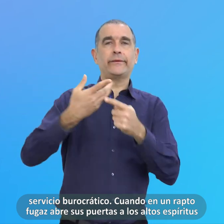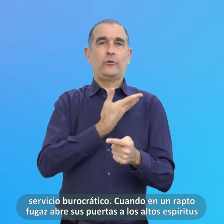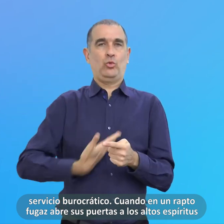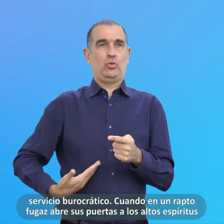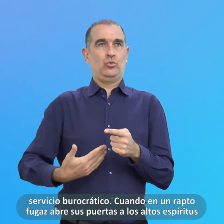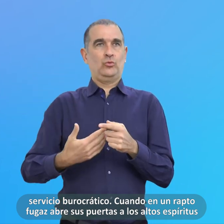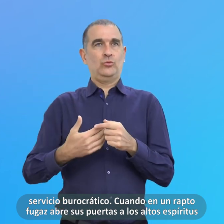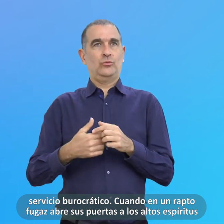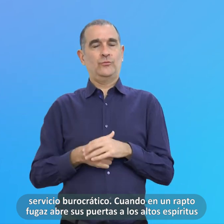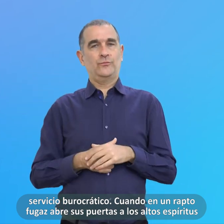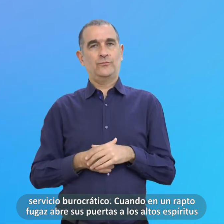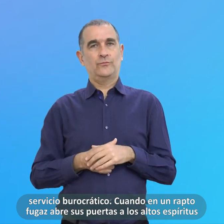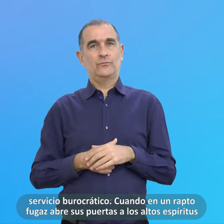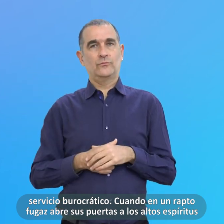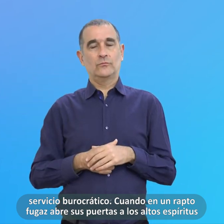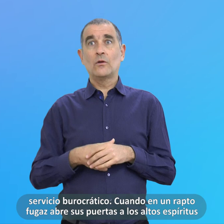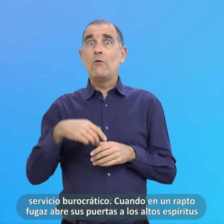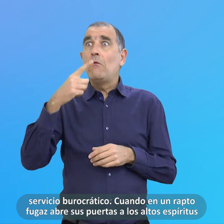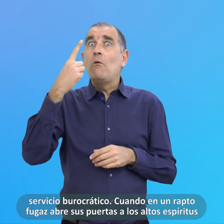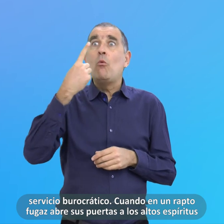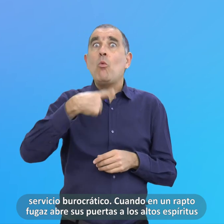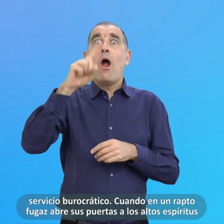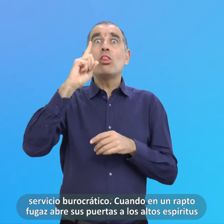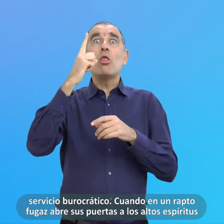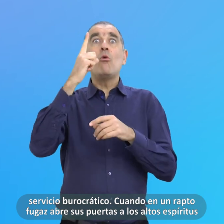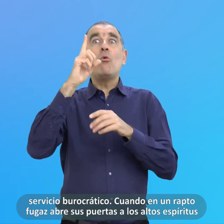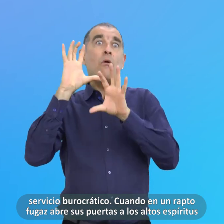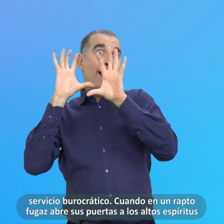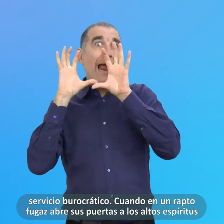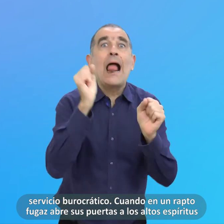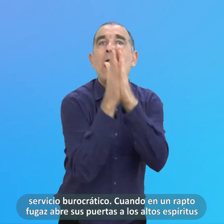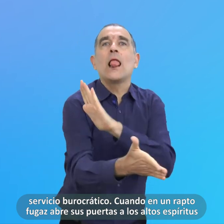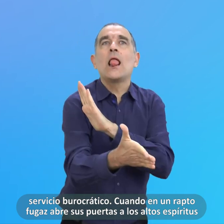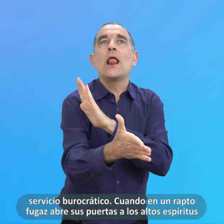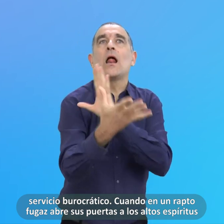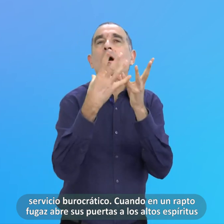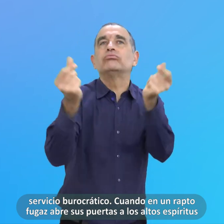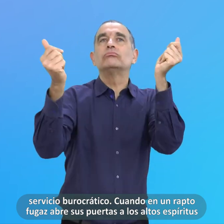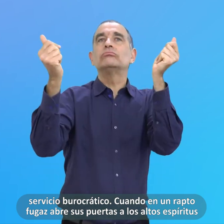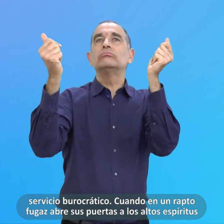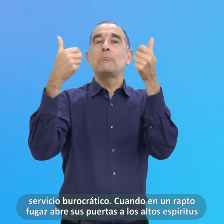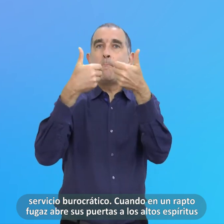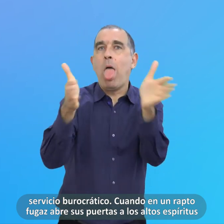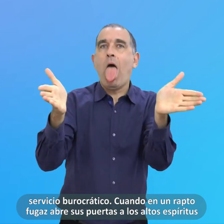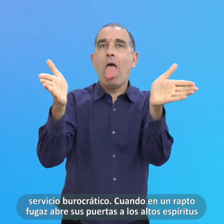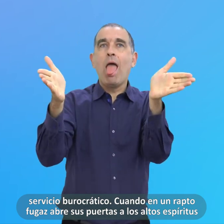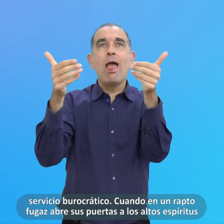Cuando en un rapto fugaz Abre sus puertas A los